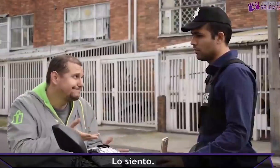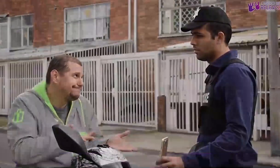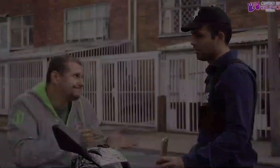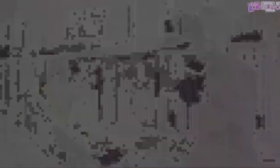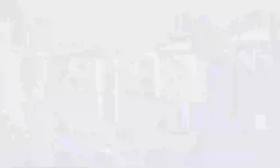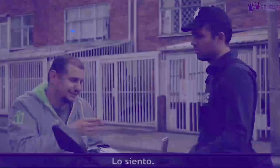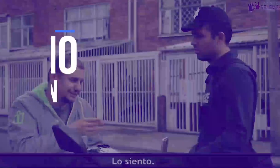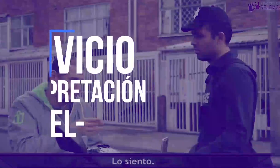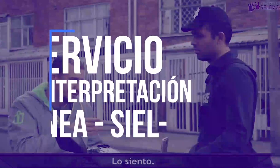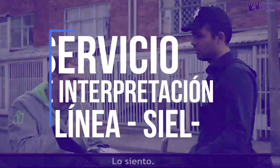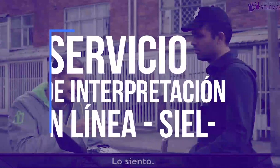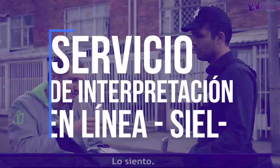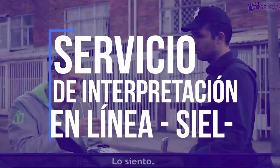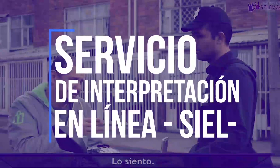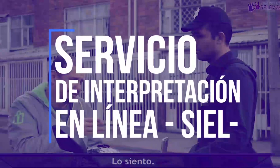servicio de interpretación en línea Ciel